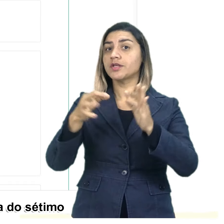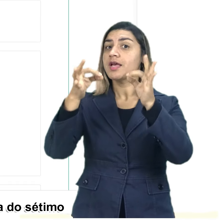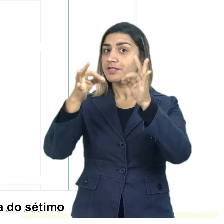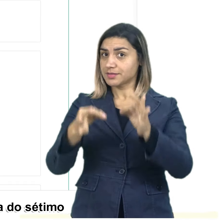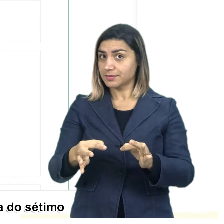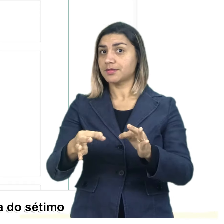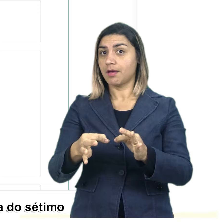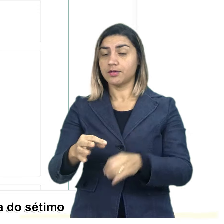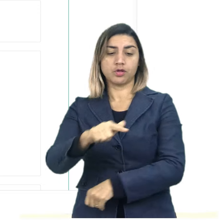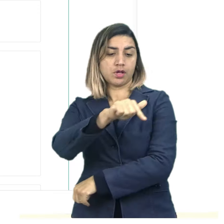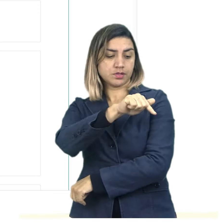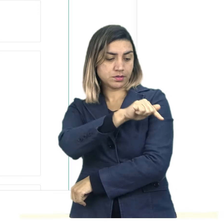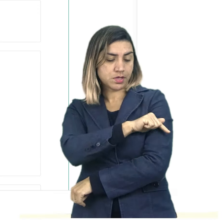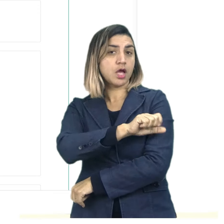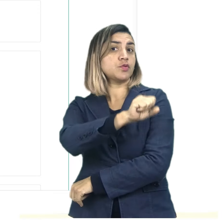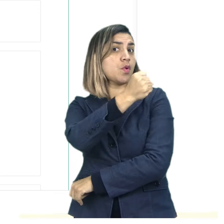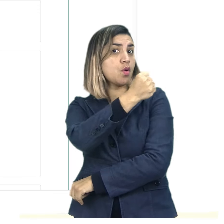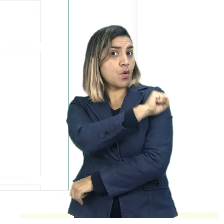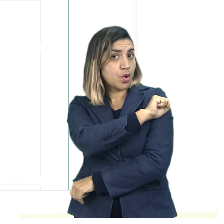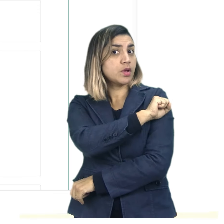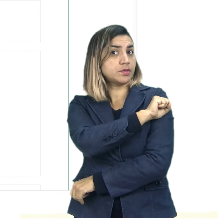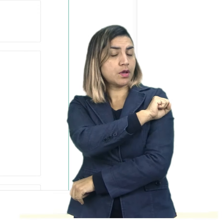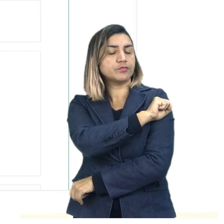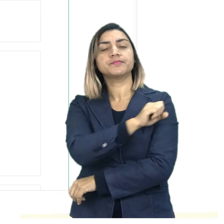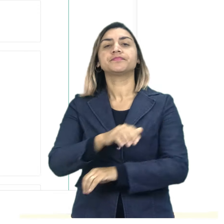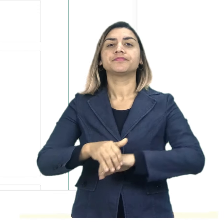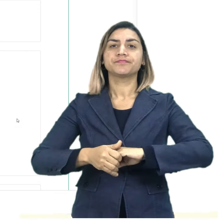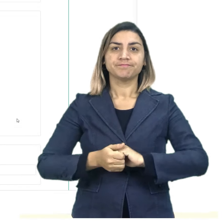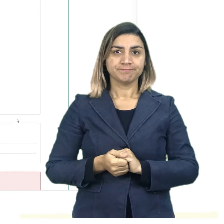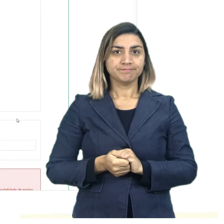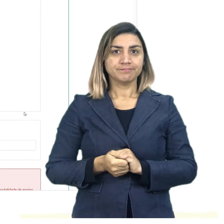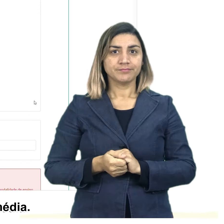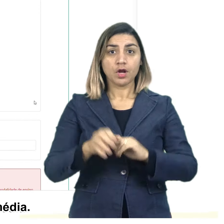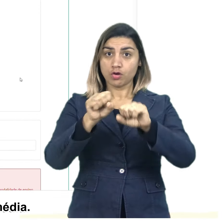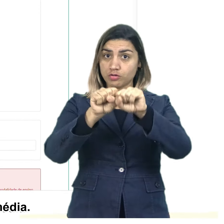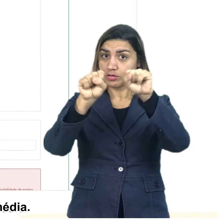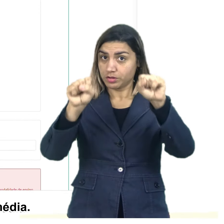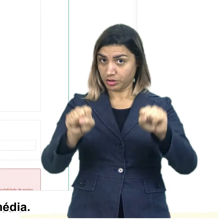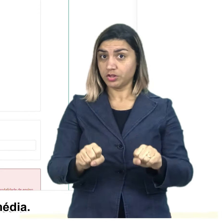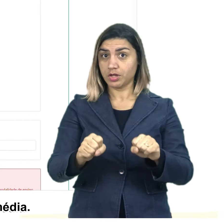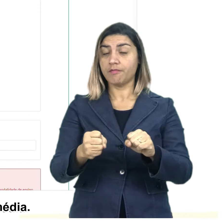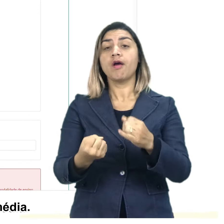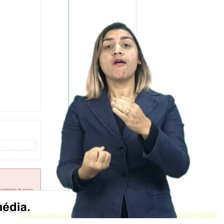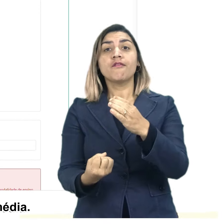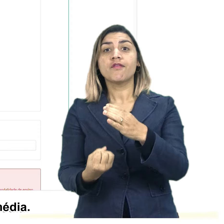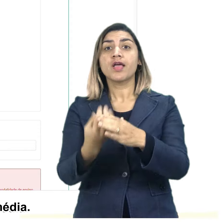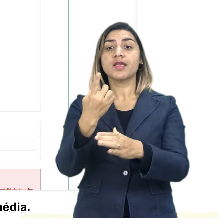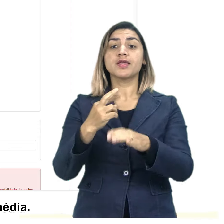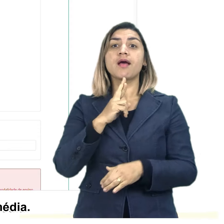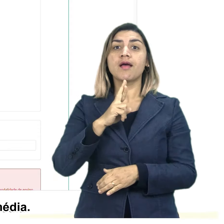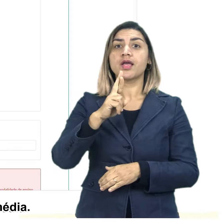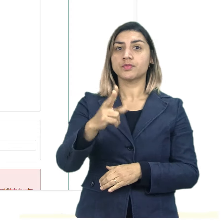matemática do sétimo e do oitavo ano. O próprio sistema vai gerar a